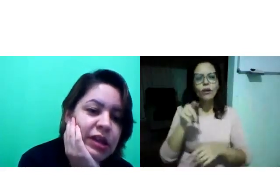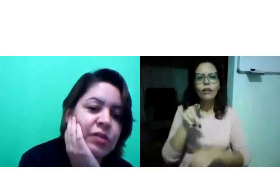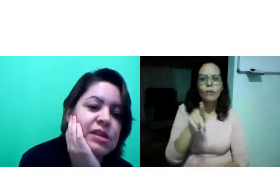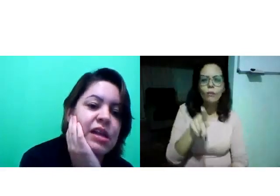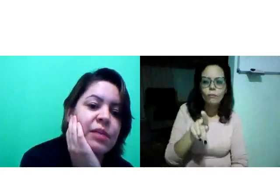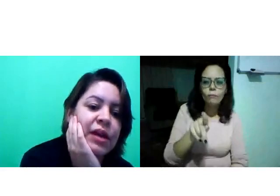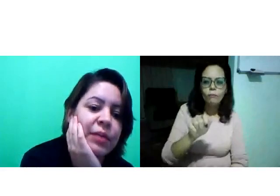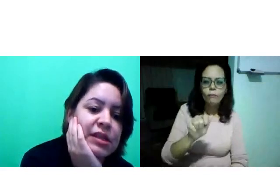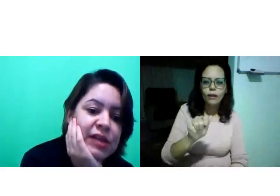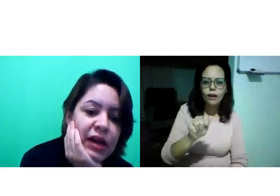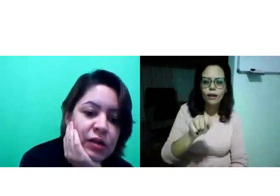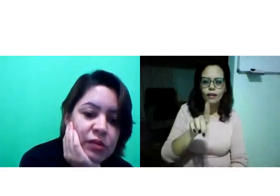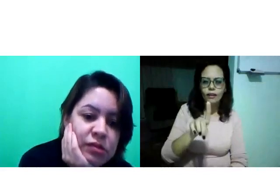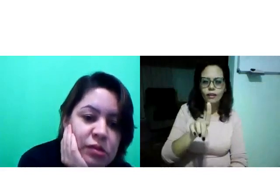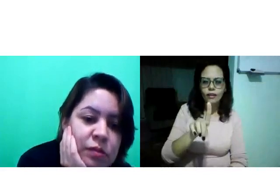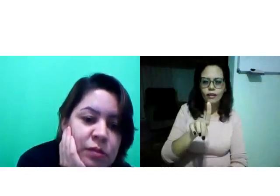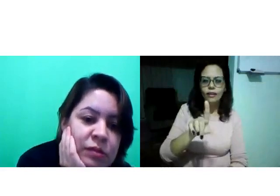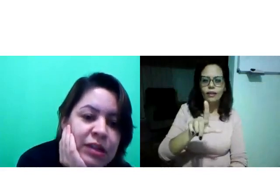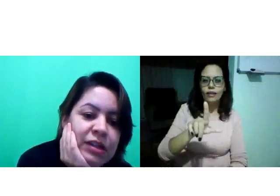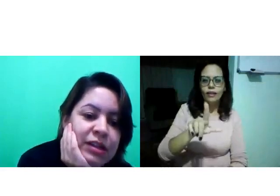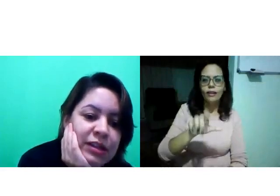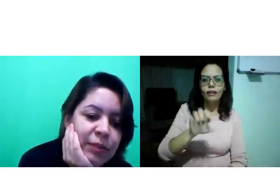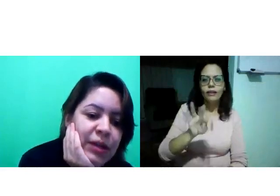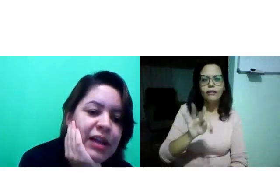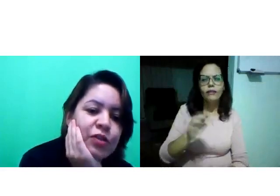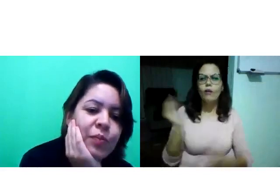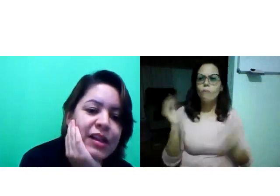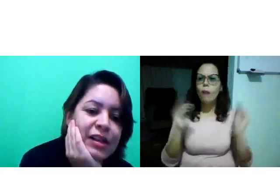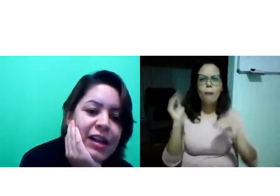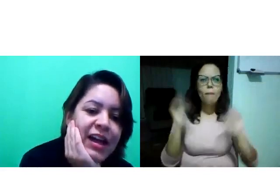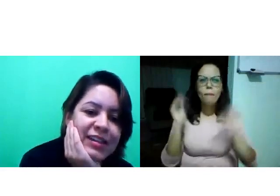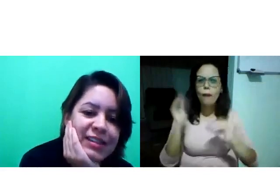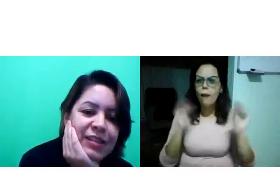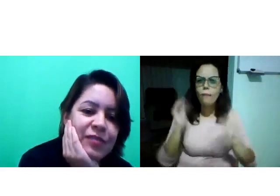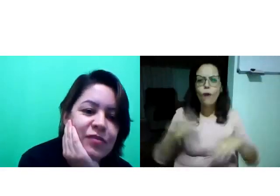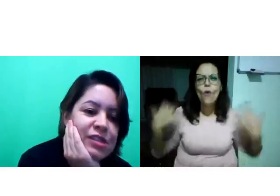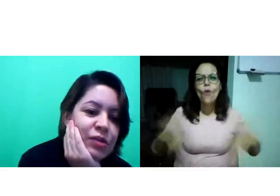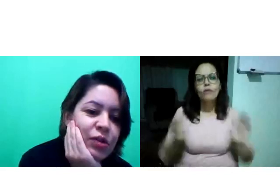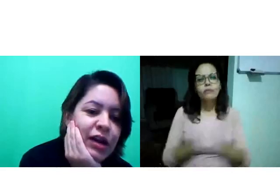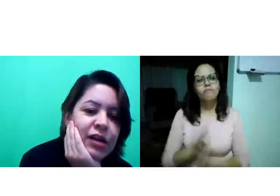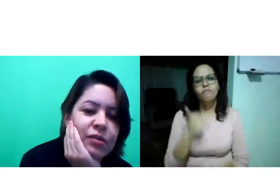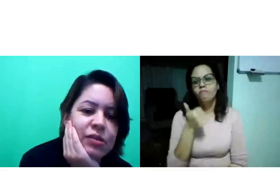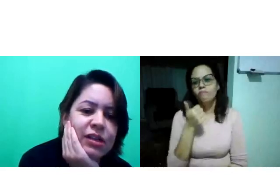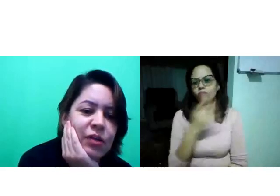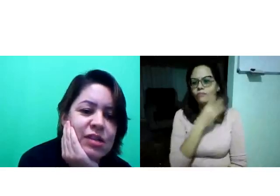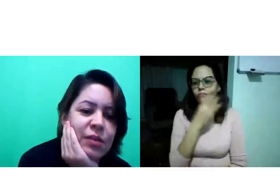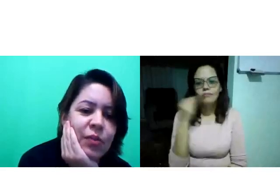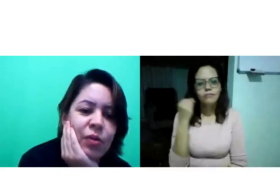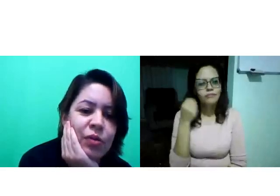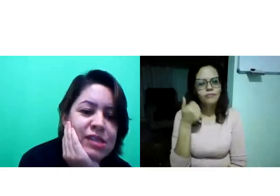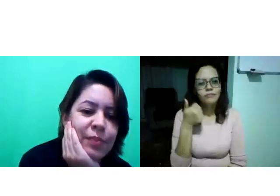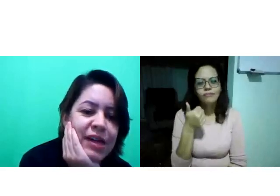Eu gostaria de parabenizá-los. Também ali no Padlet, vocês colocaram tanta